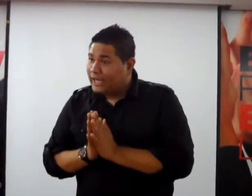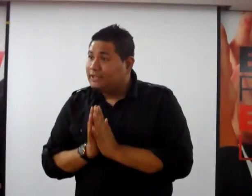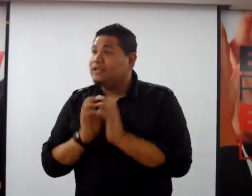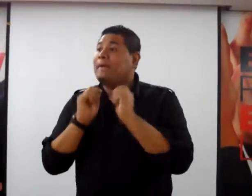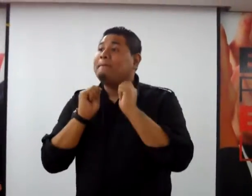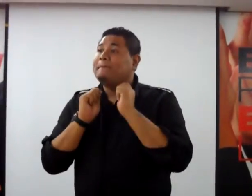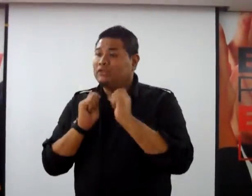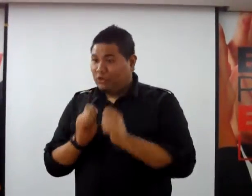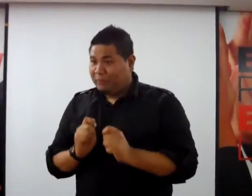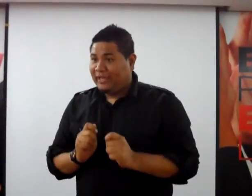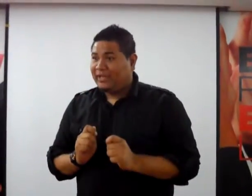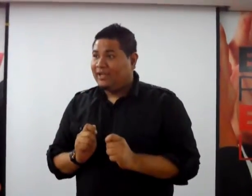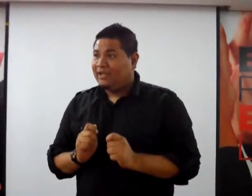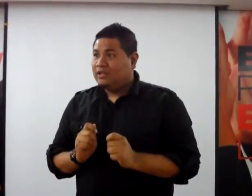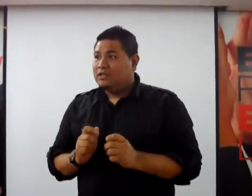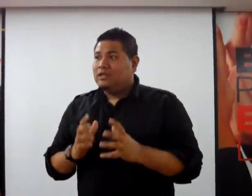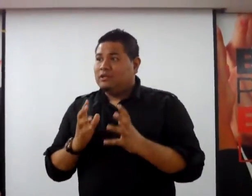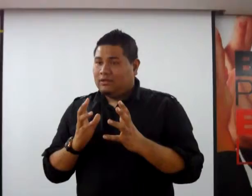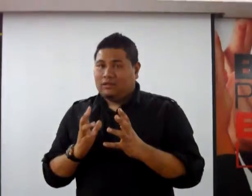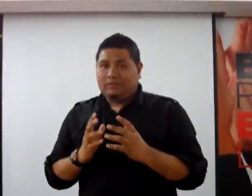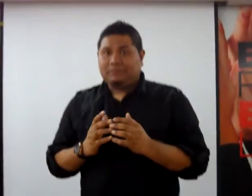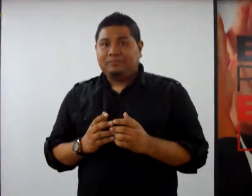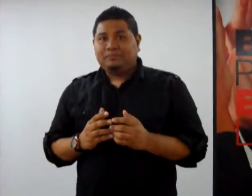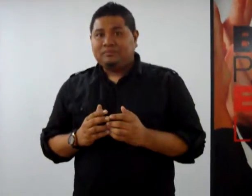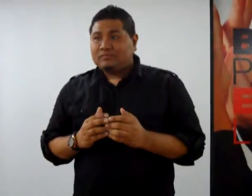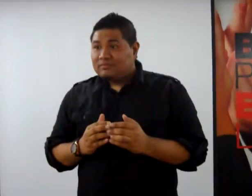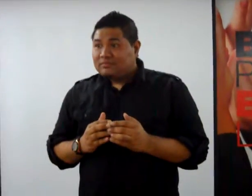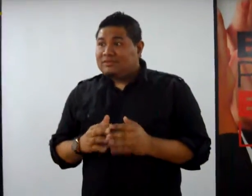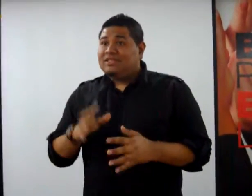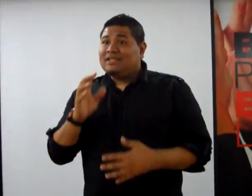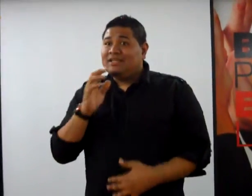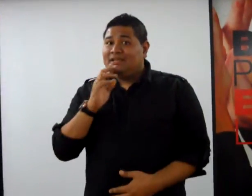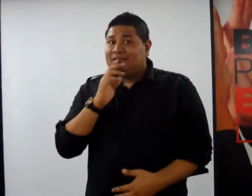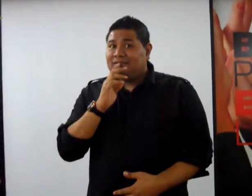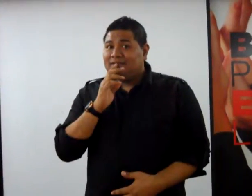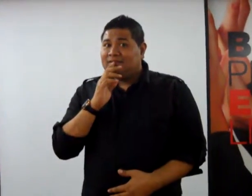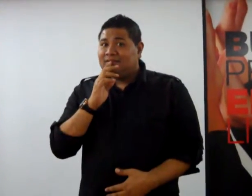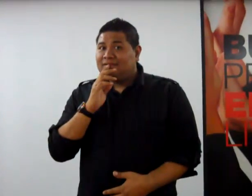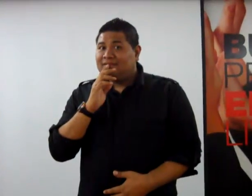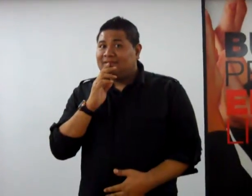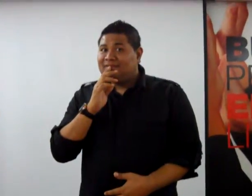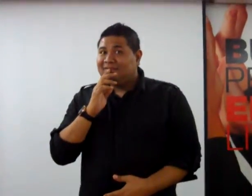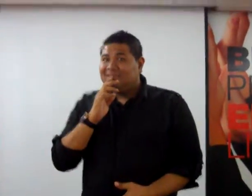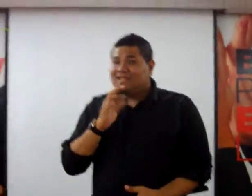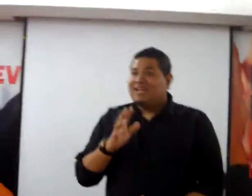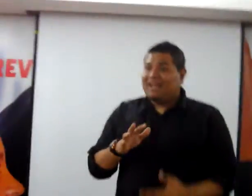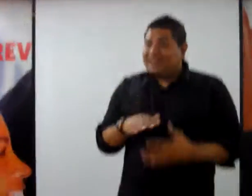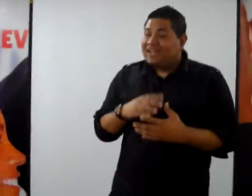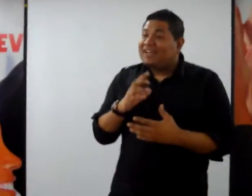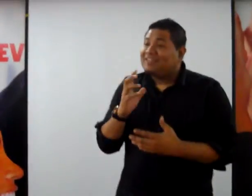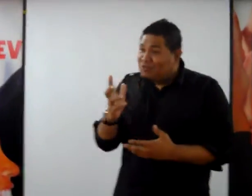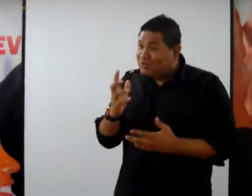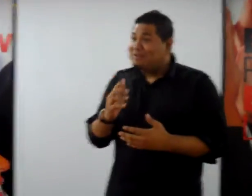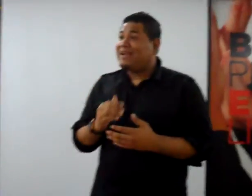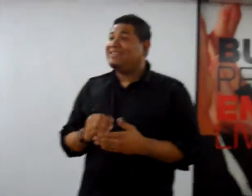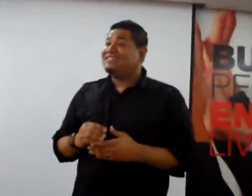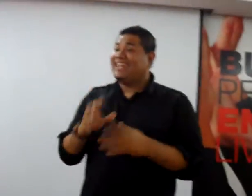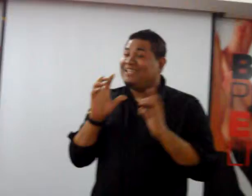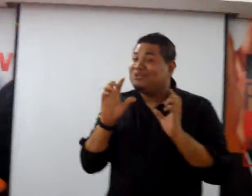dan shopping. Anda nak tahu ke mana saya sudah melancong? Anda nak tahu ke mana saya